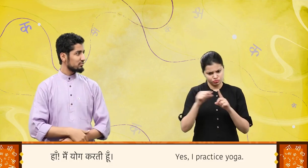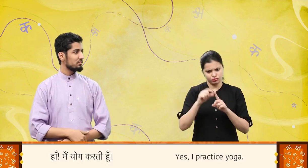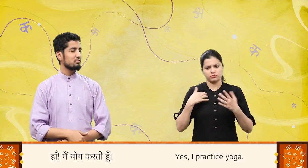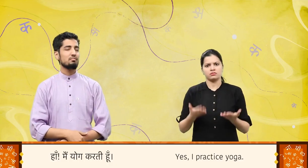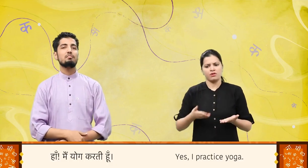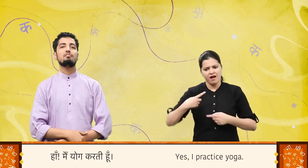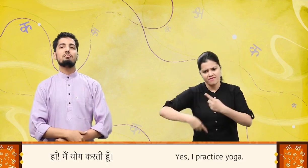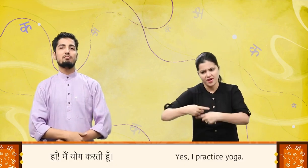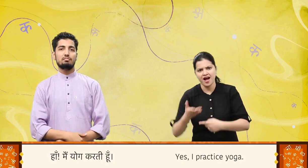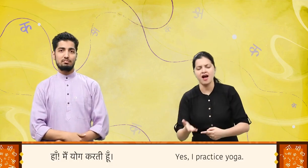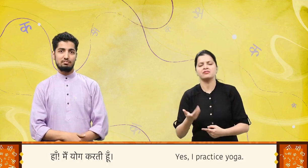मैं योग करती हूँ